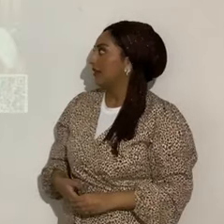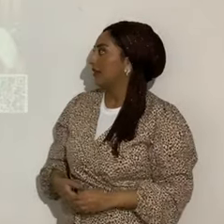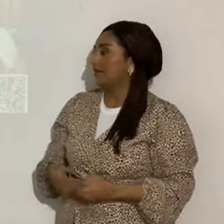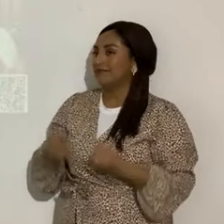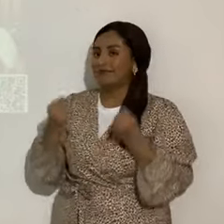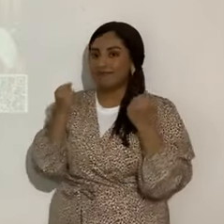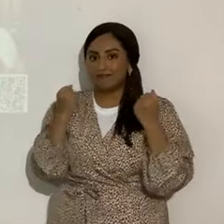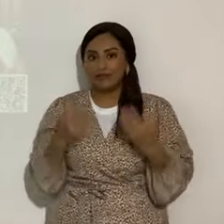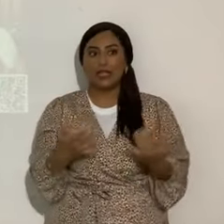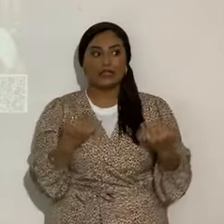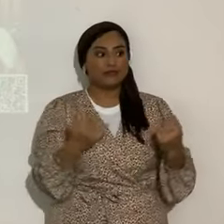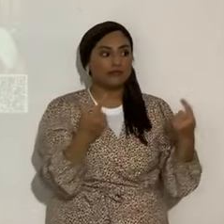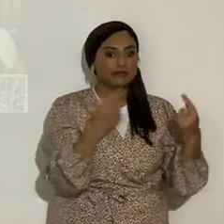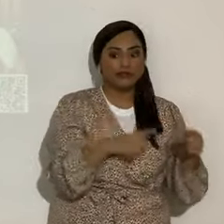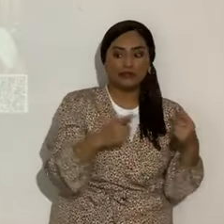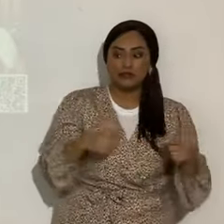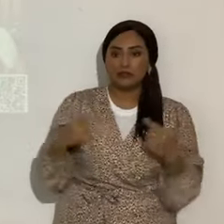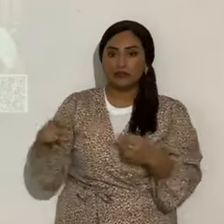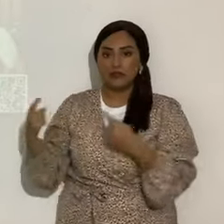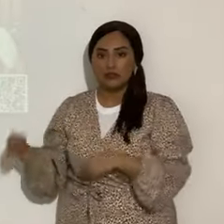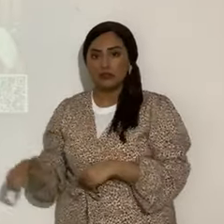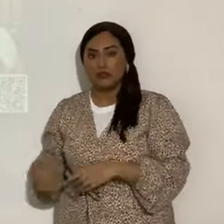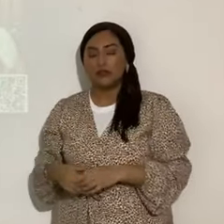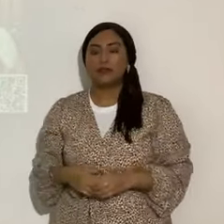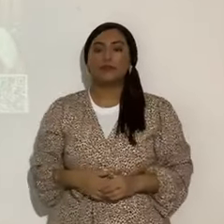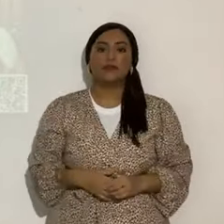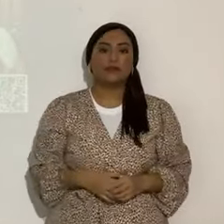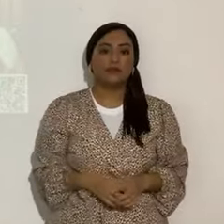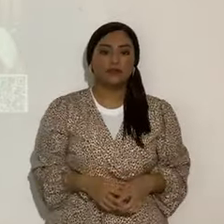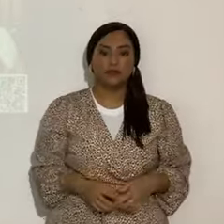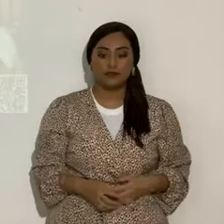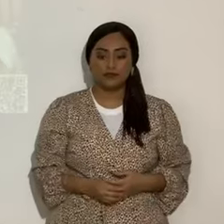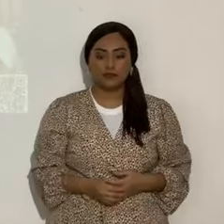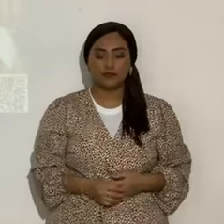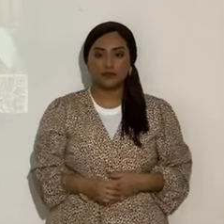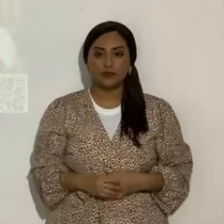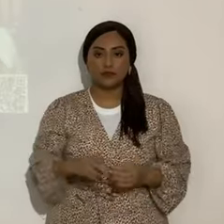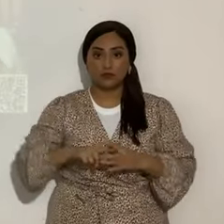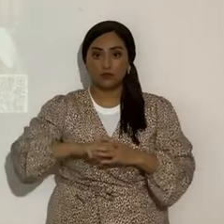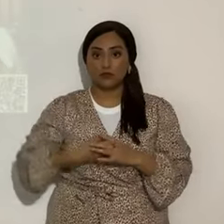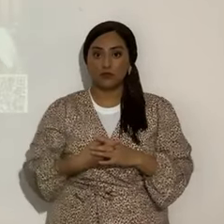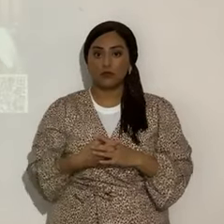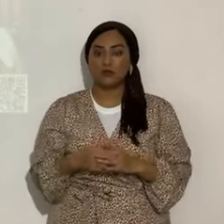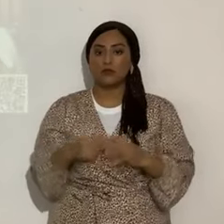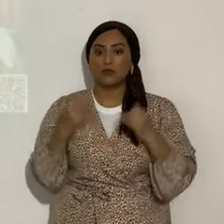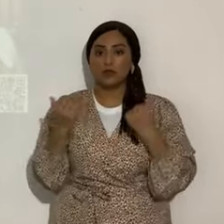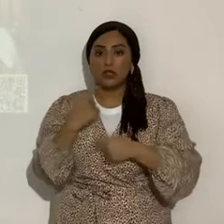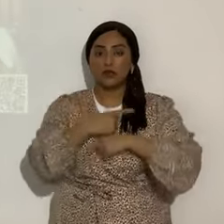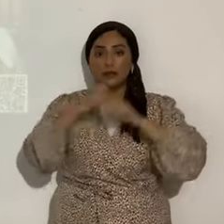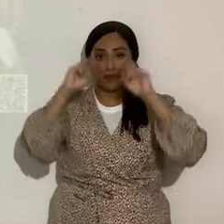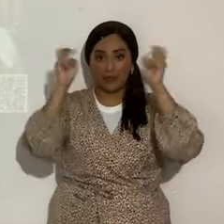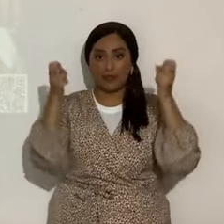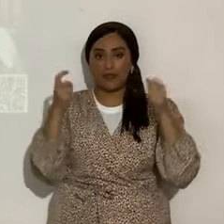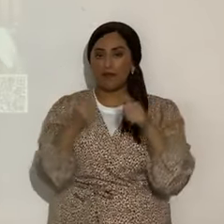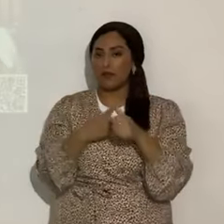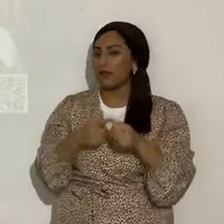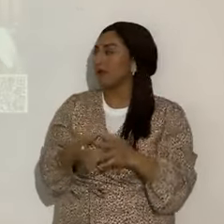sucediendo ya, ¿sí? Bueno, voy a iniciar el tema con esto. Miren, ese es un